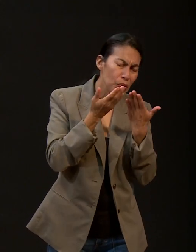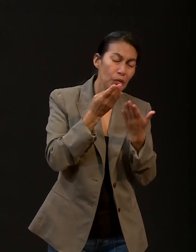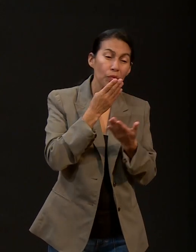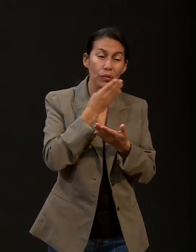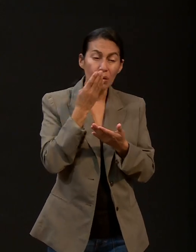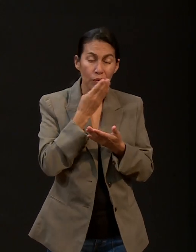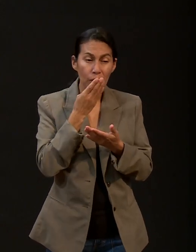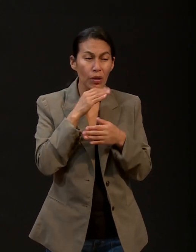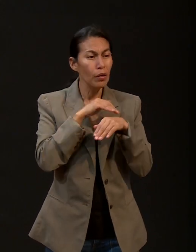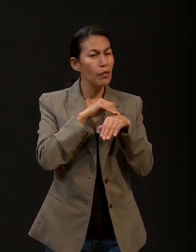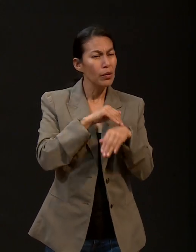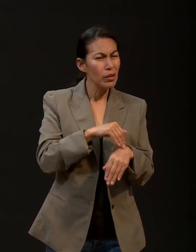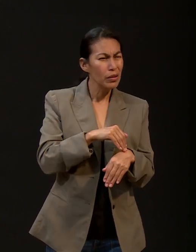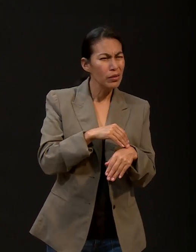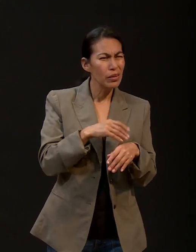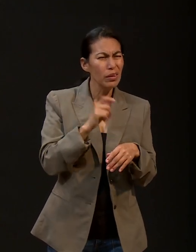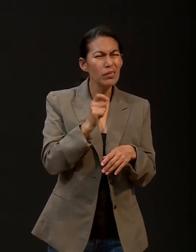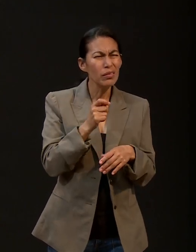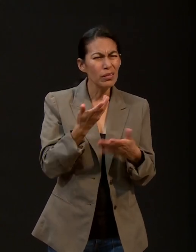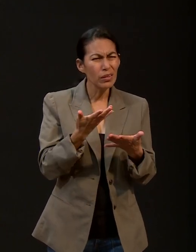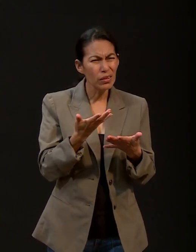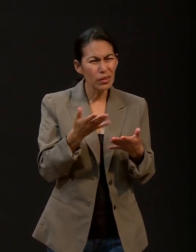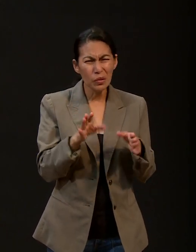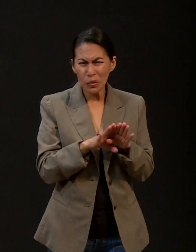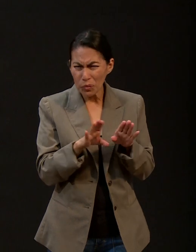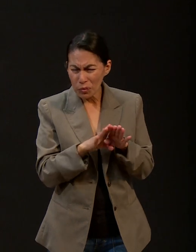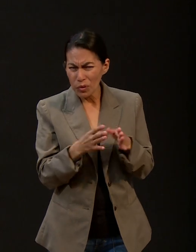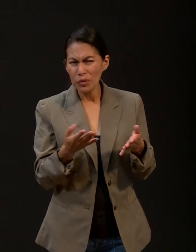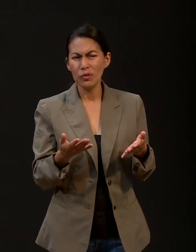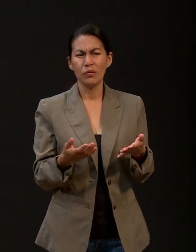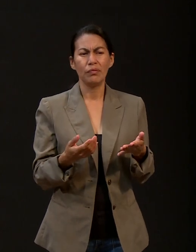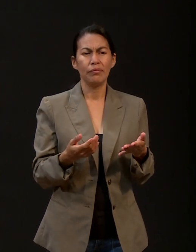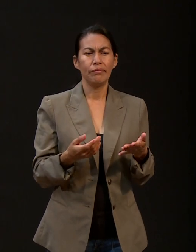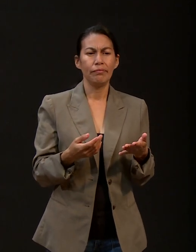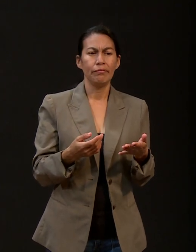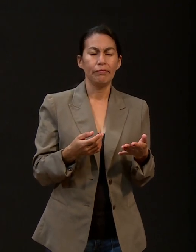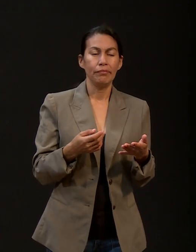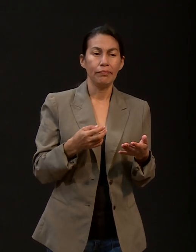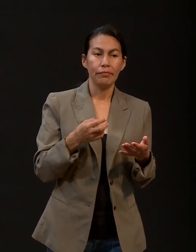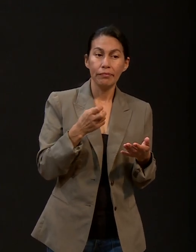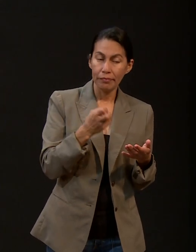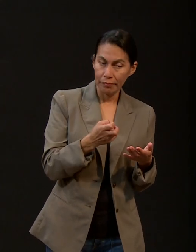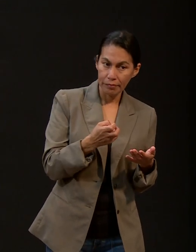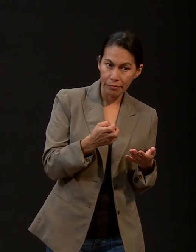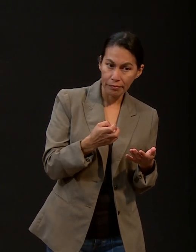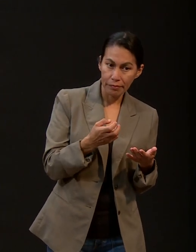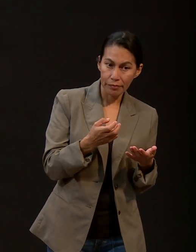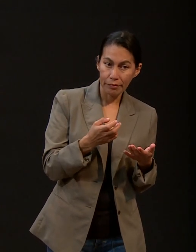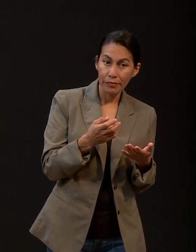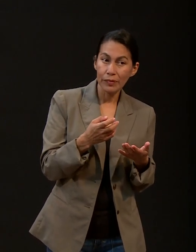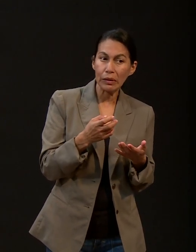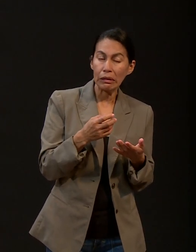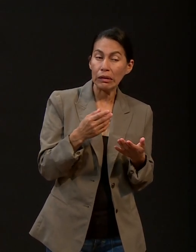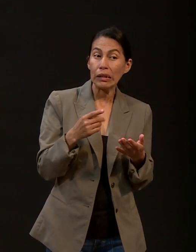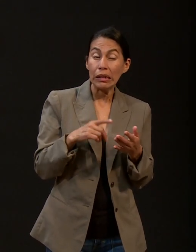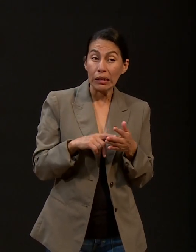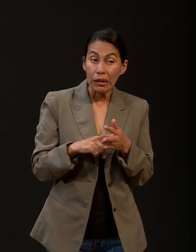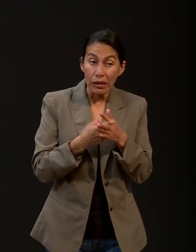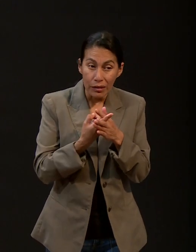Biblia, en obediencia a Él. Nace de ese vínculo amoroso,